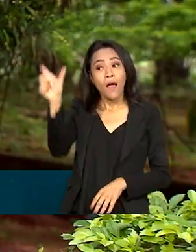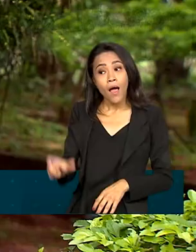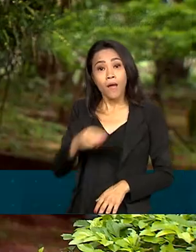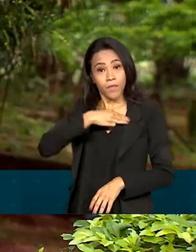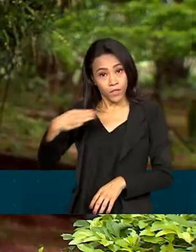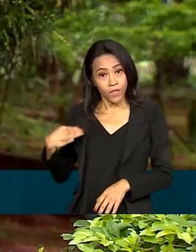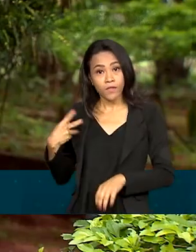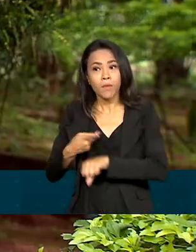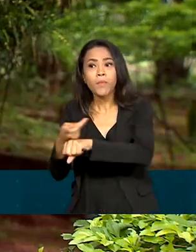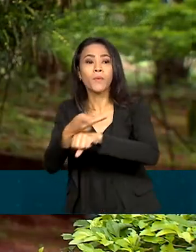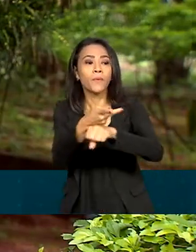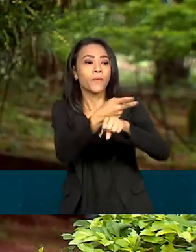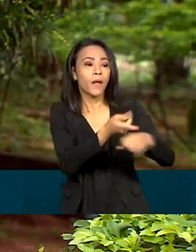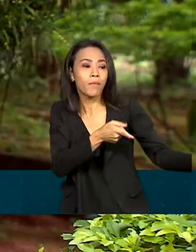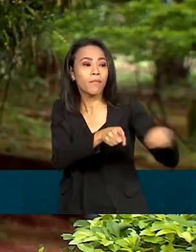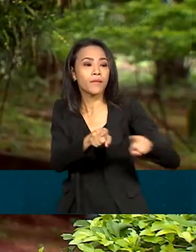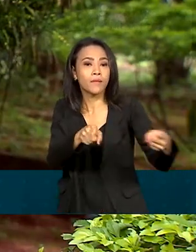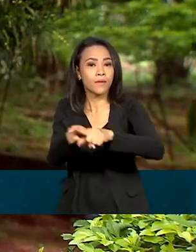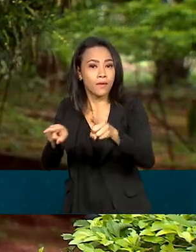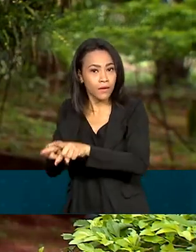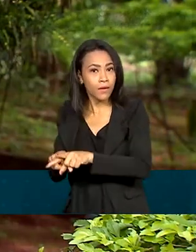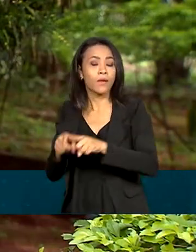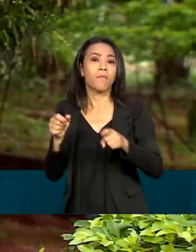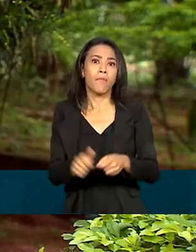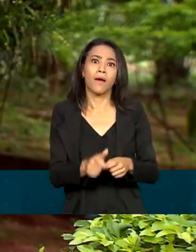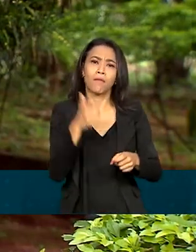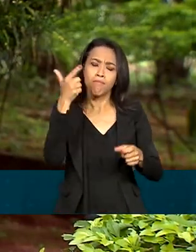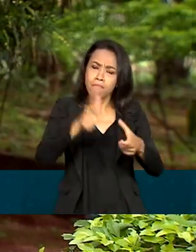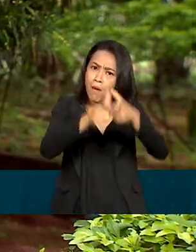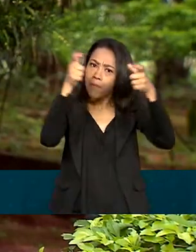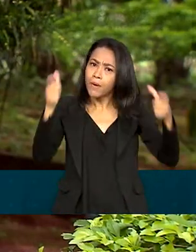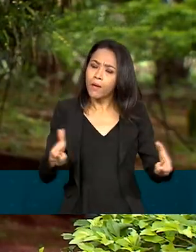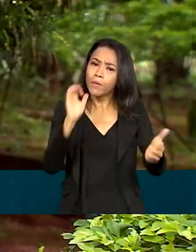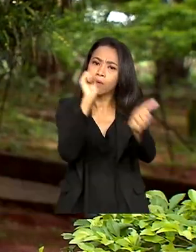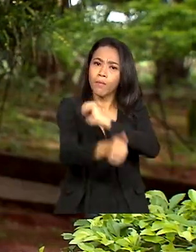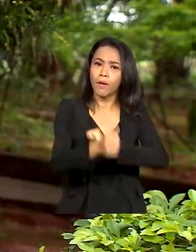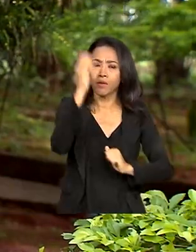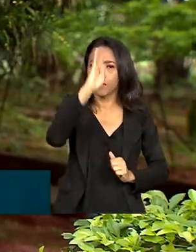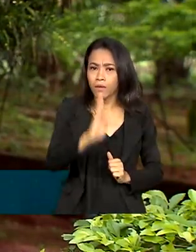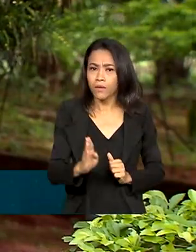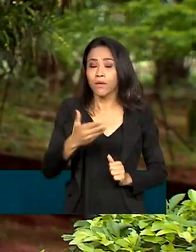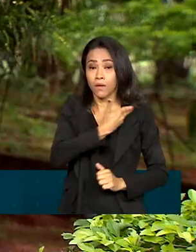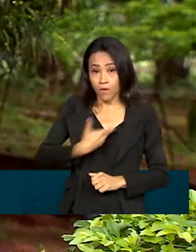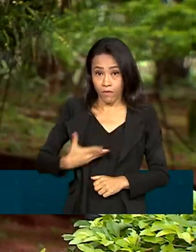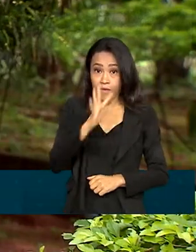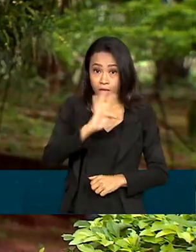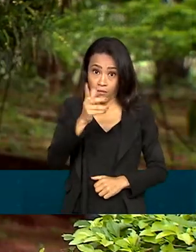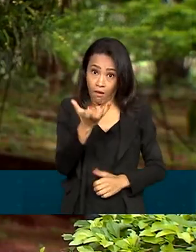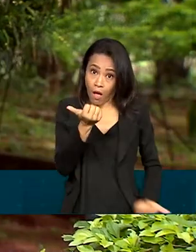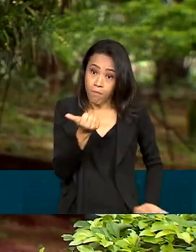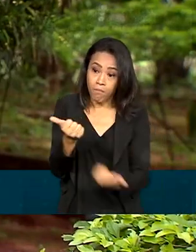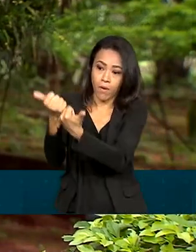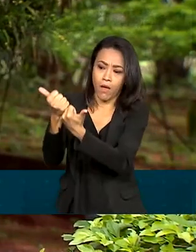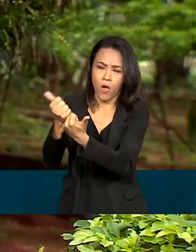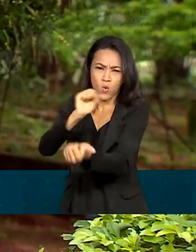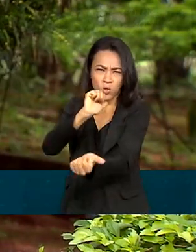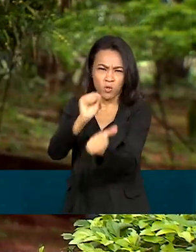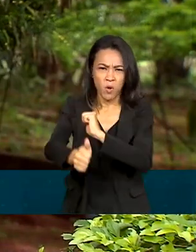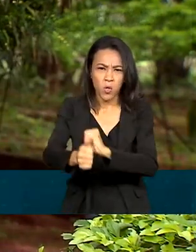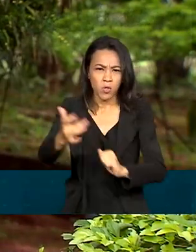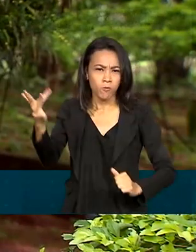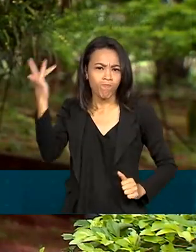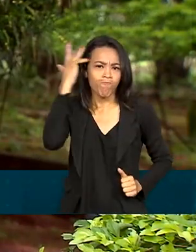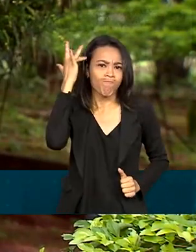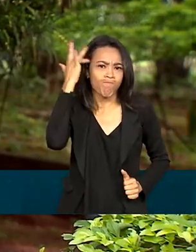ampliar o acesso ao esporte em todo o país. O governo federal quer fortalecer a base. O esporte de alto rendimento vai ser